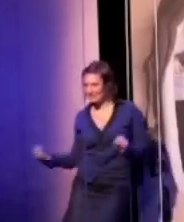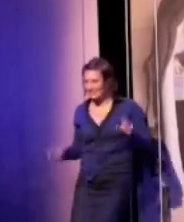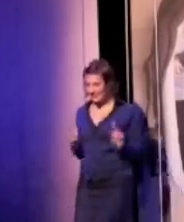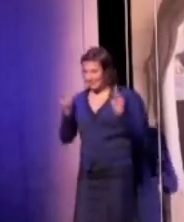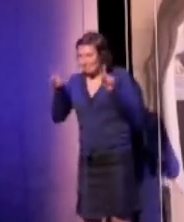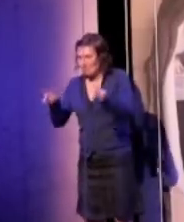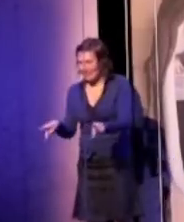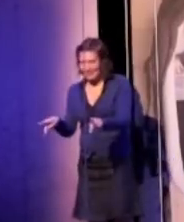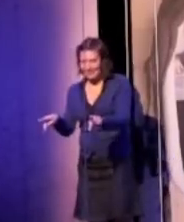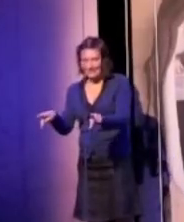springt.